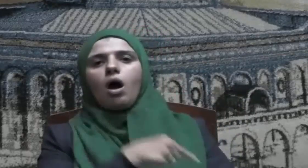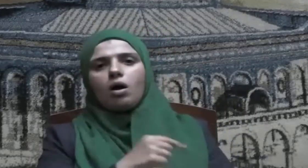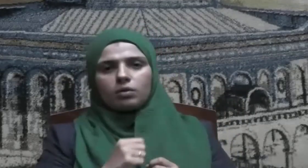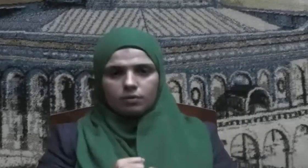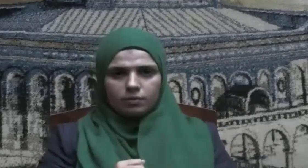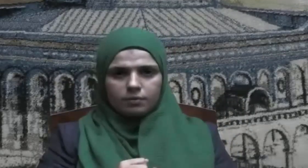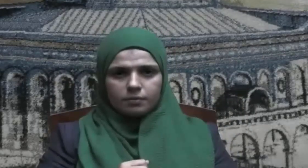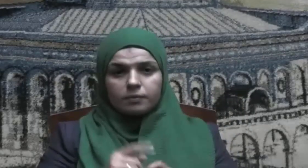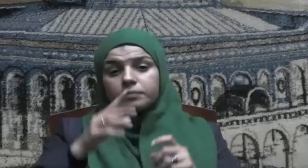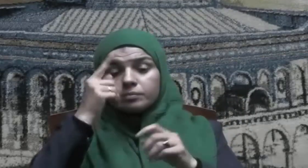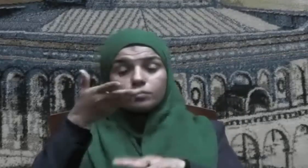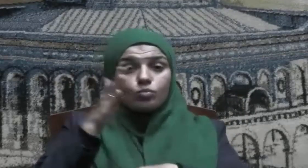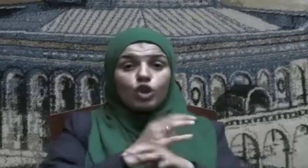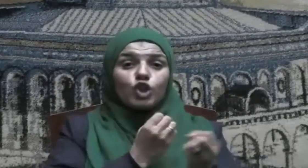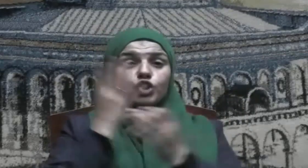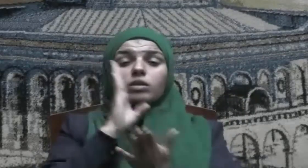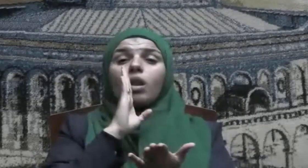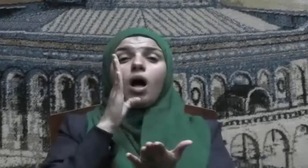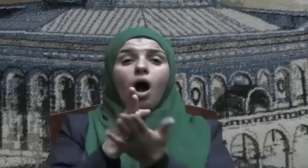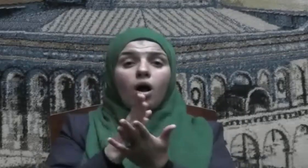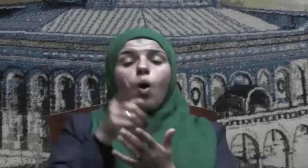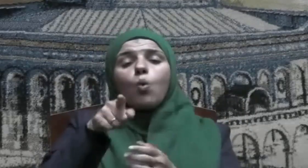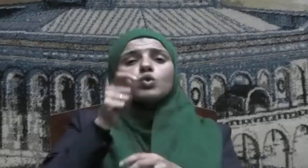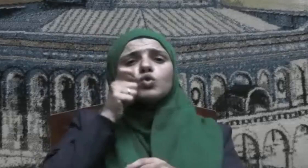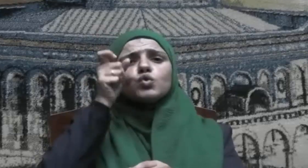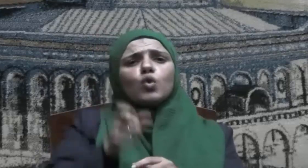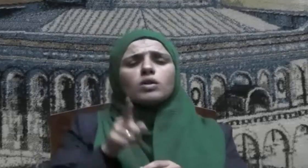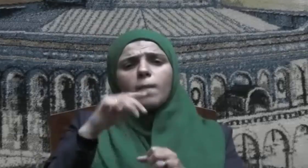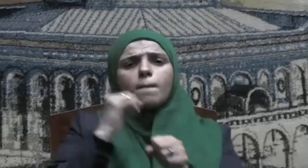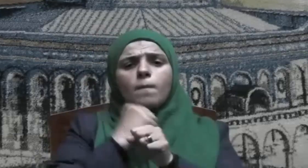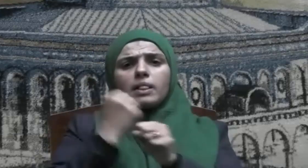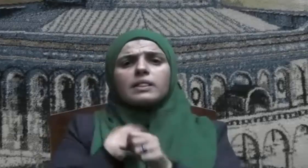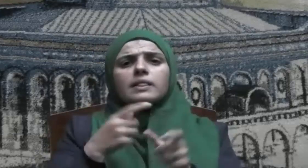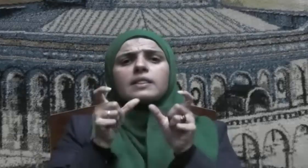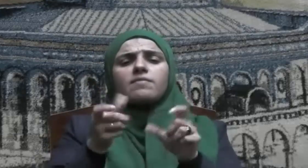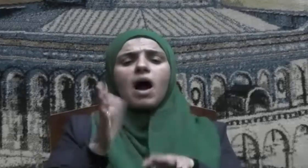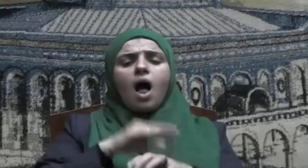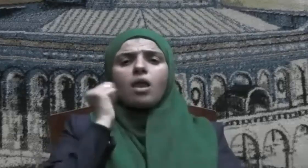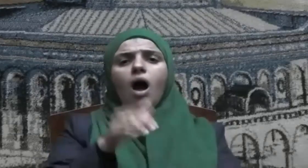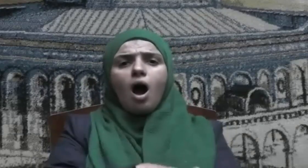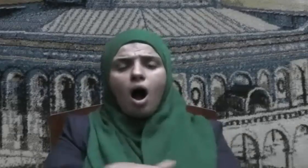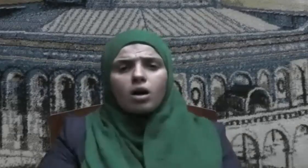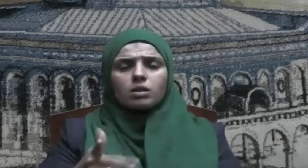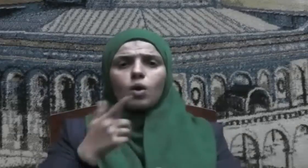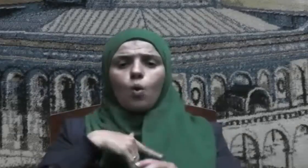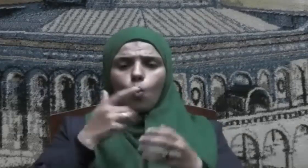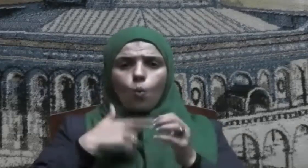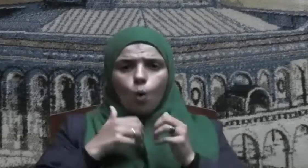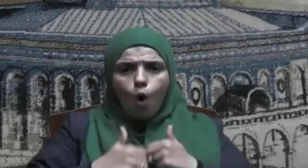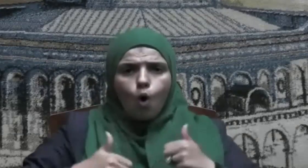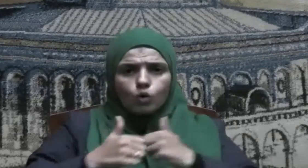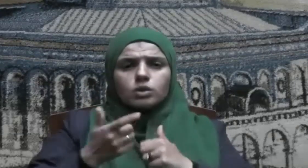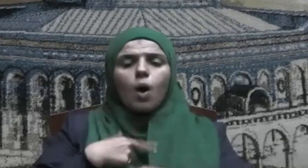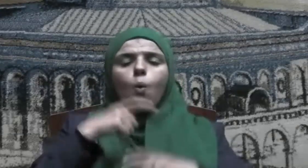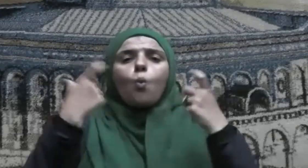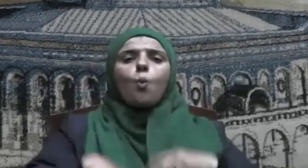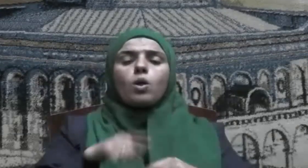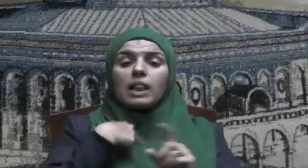والشهيد الحق كذلك هو الذي يدافع عن قرضه وعرضه وطنه فالدفاع عن